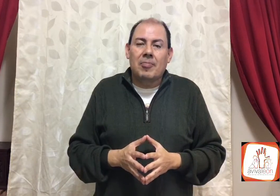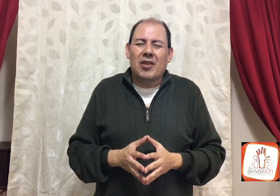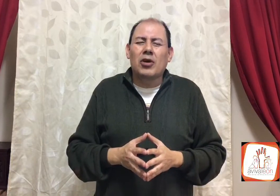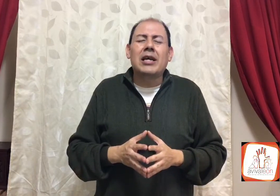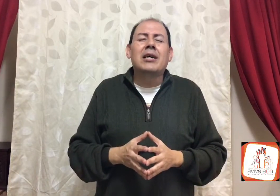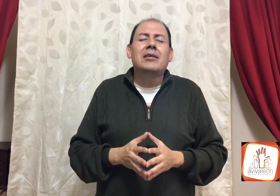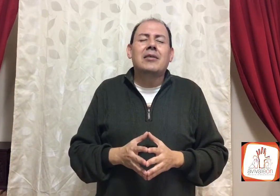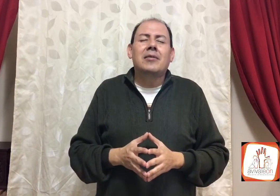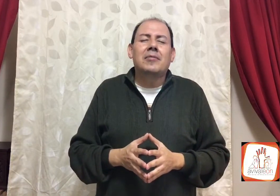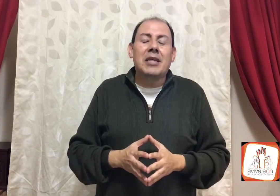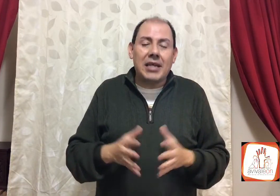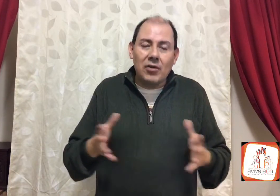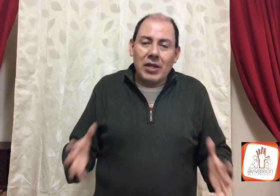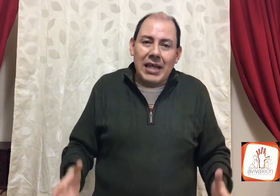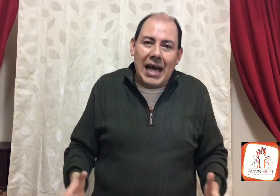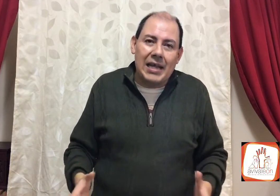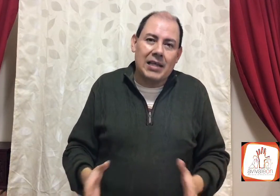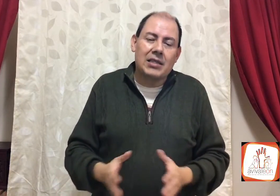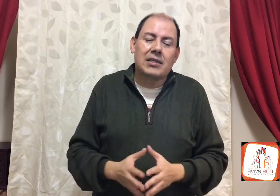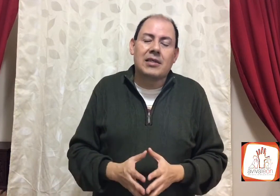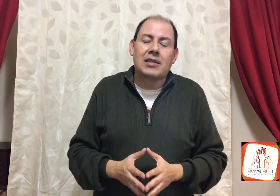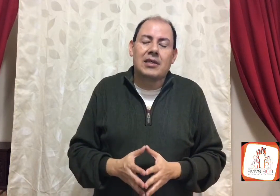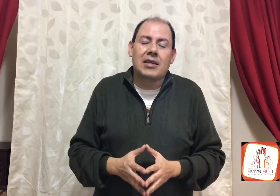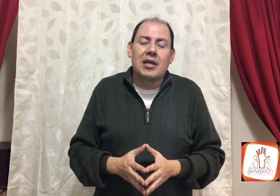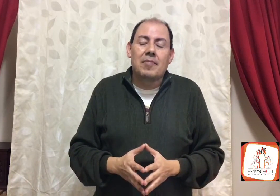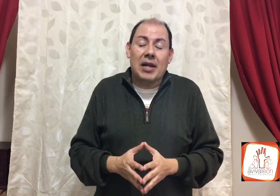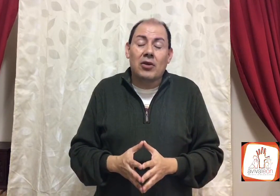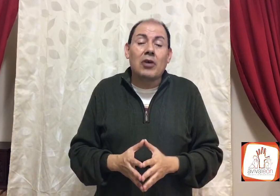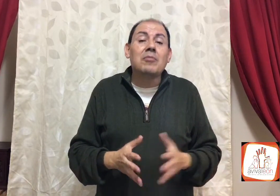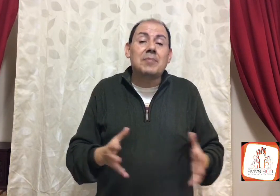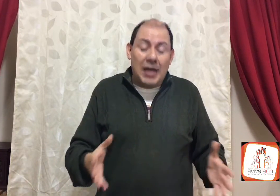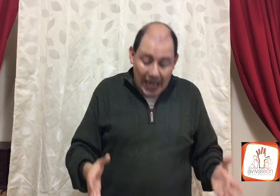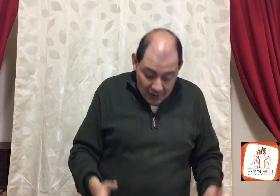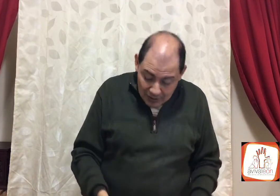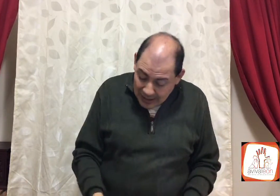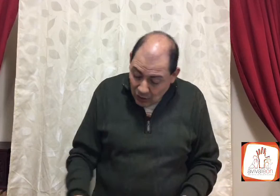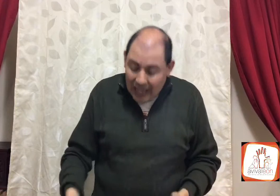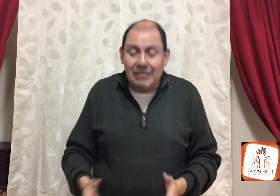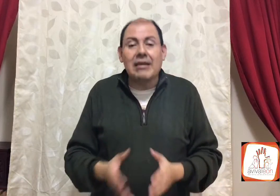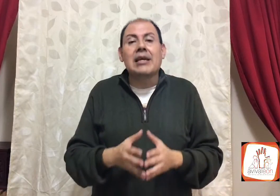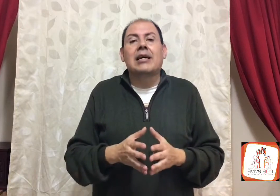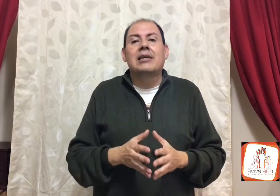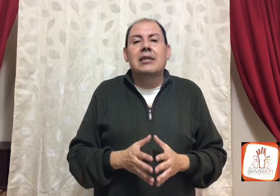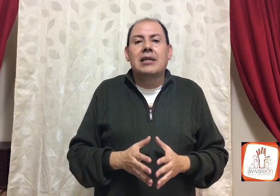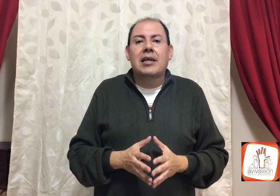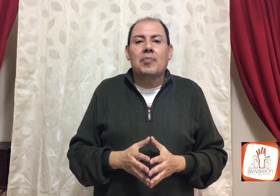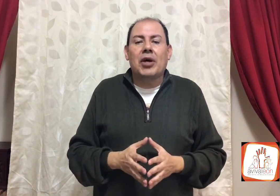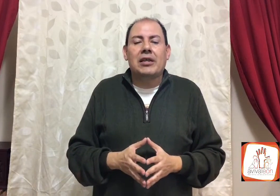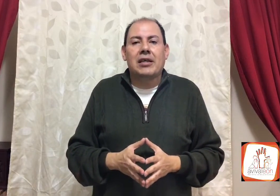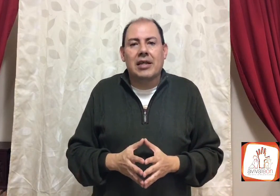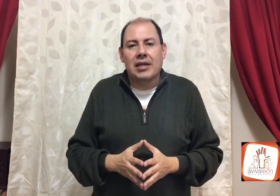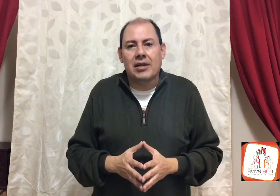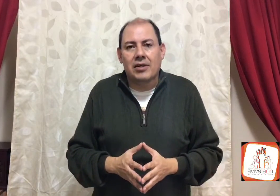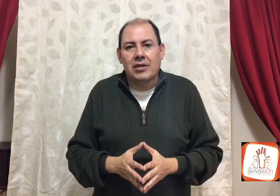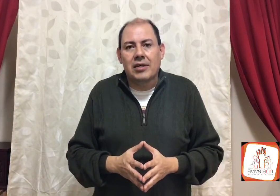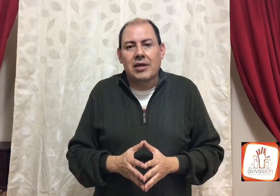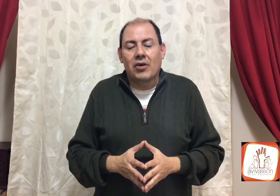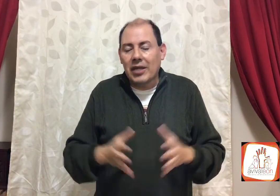perdona, mi incredulidad, perdona, mis pecados, de idolatría, que pueda temer, o de